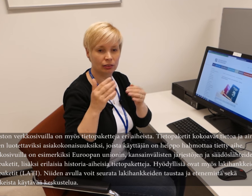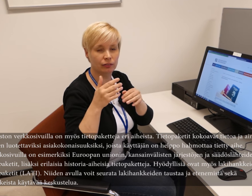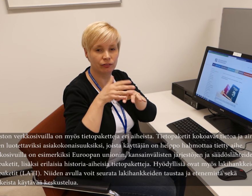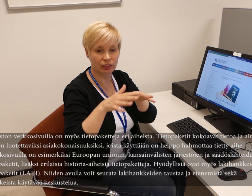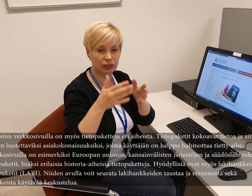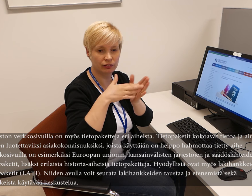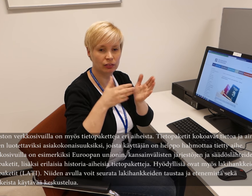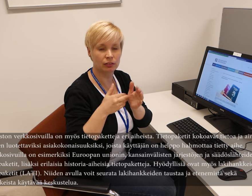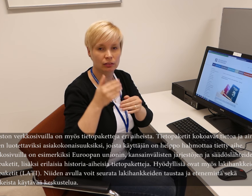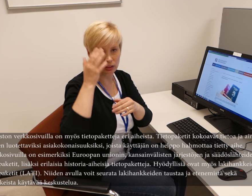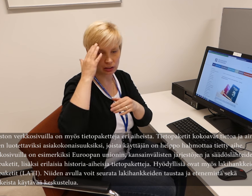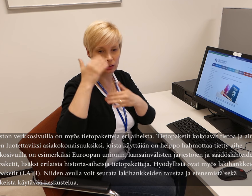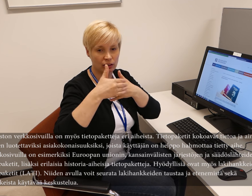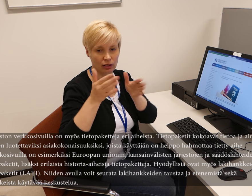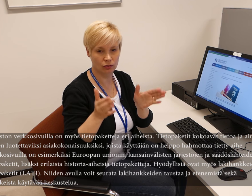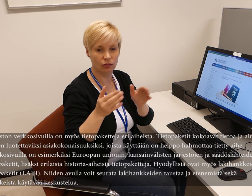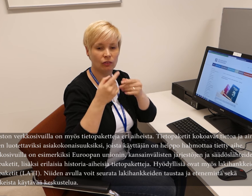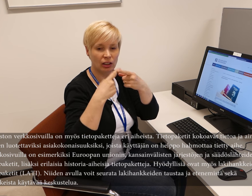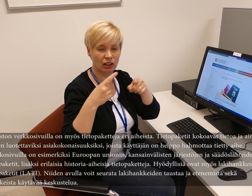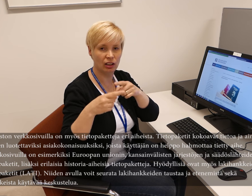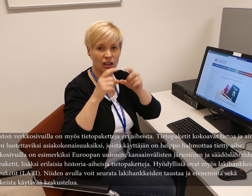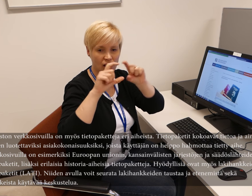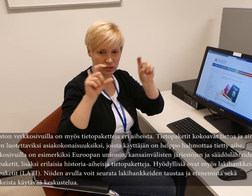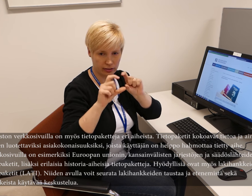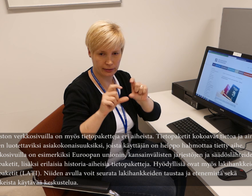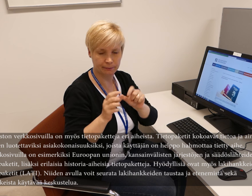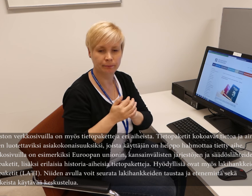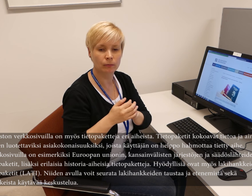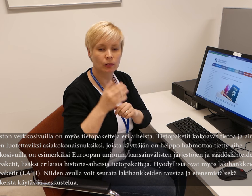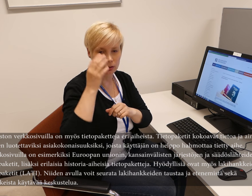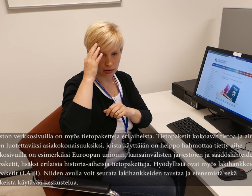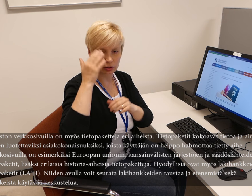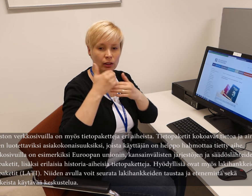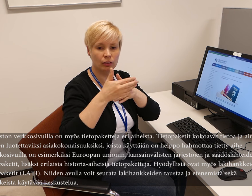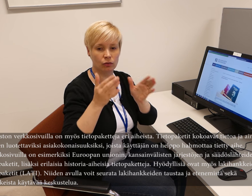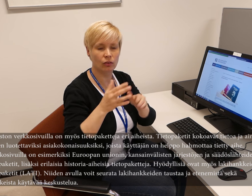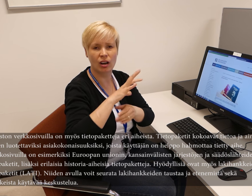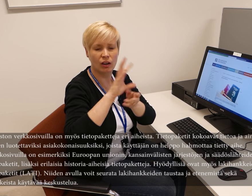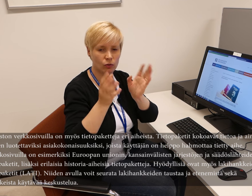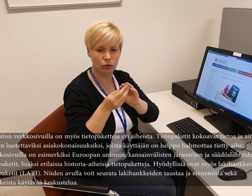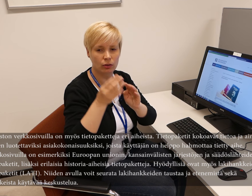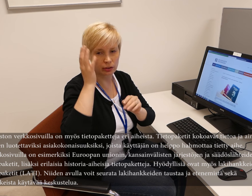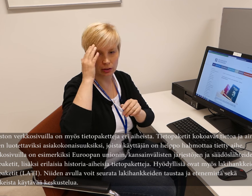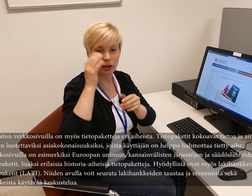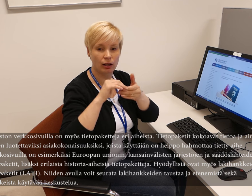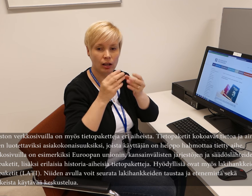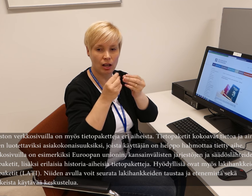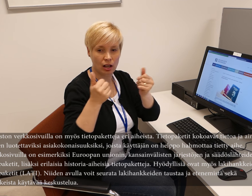Kirjaston verkkosivuilla on myös tietopakettia eri aiheista. Tietopaketit kokoavat tietoa ja